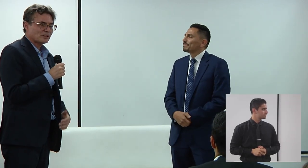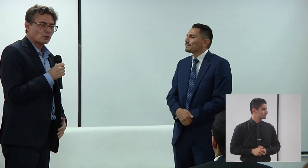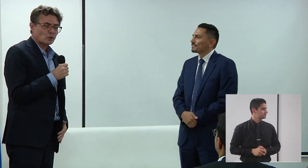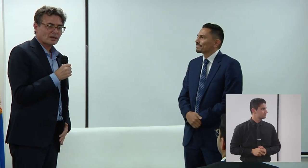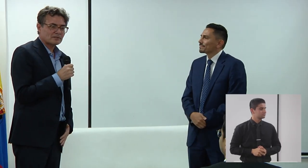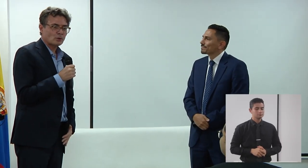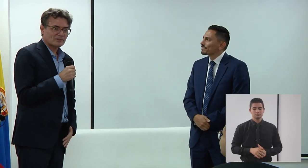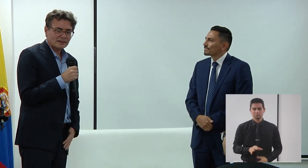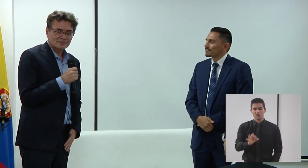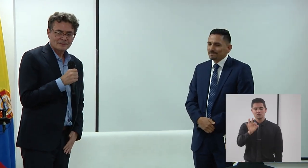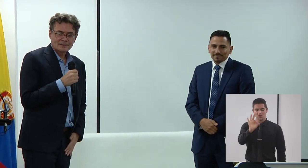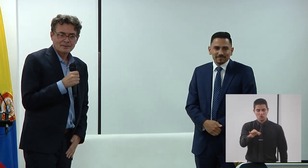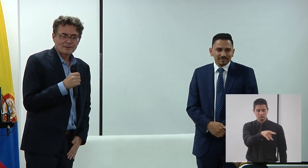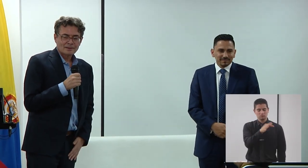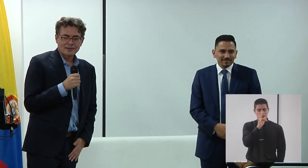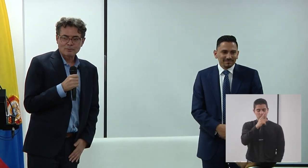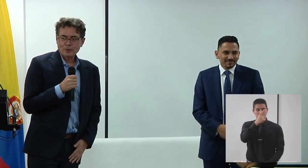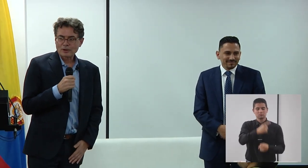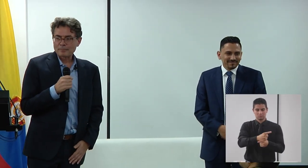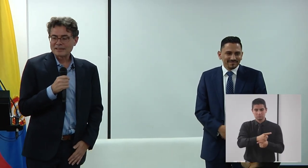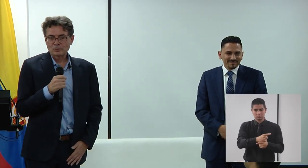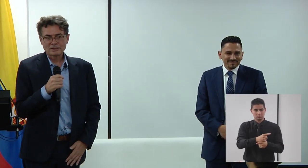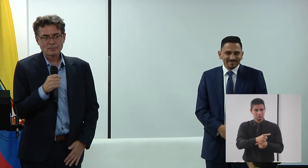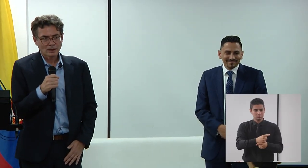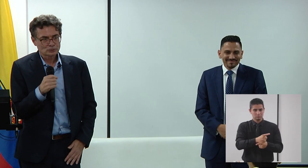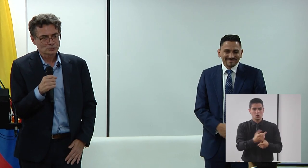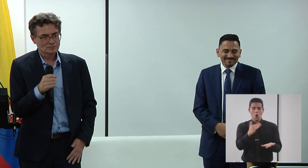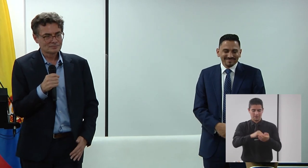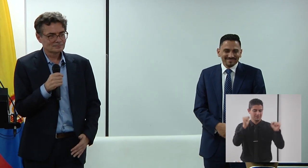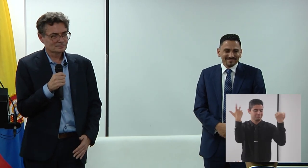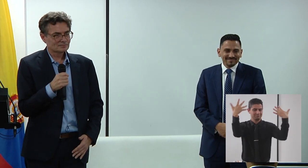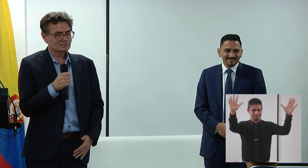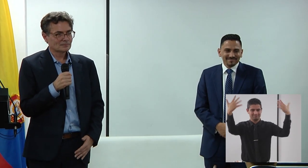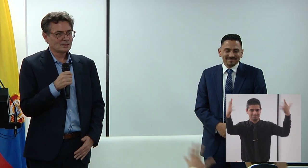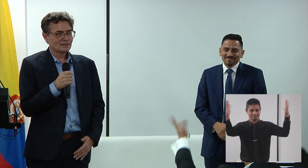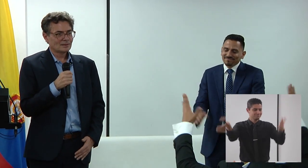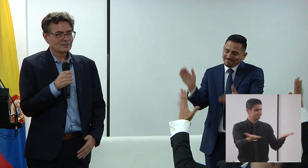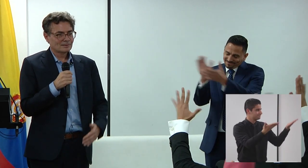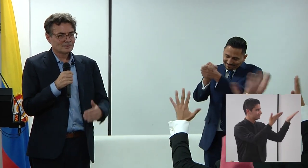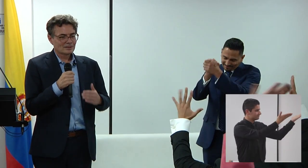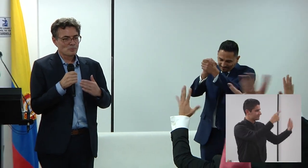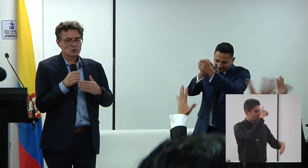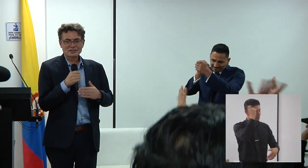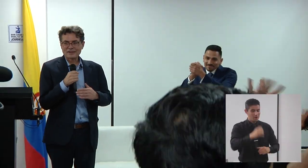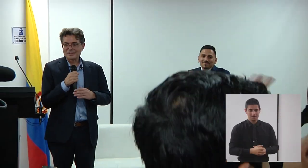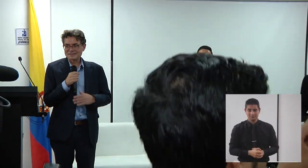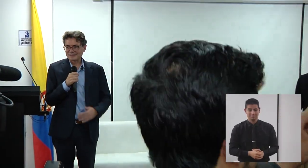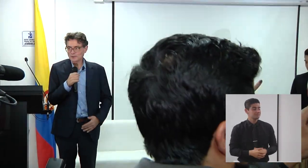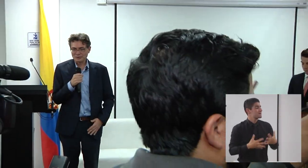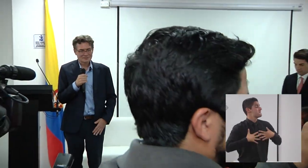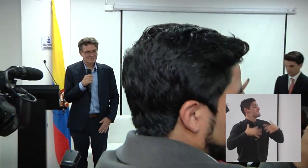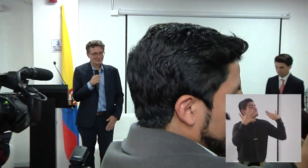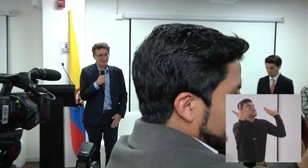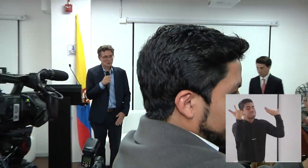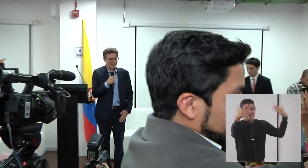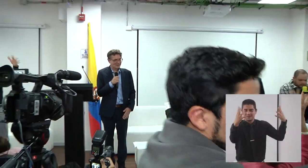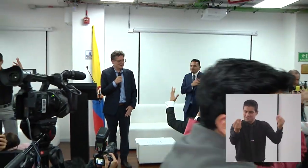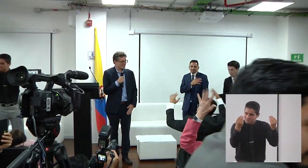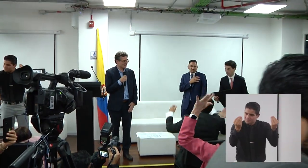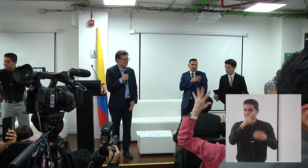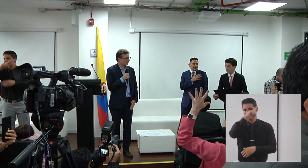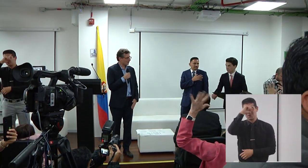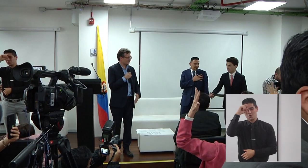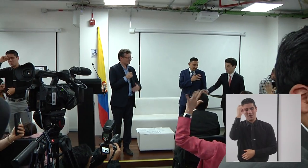Estoy seguro que así lo va a hacer. Y de nuevo repitamos el aplauso. Y muchas felicitaciones a